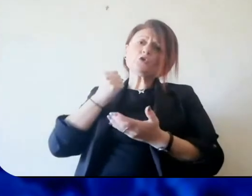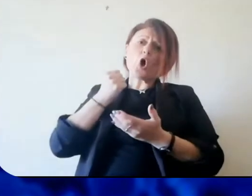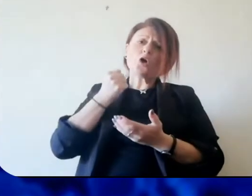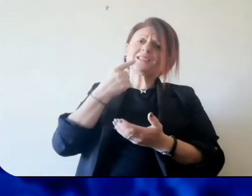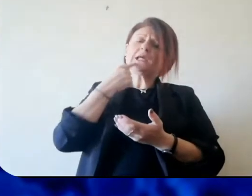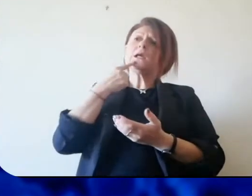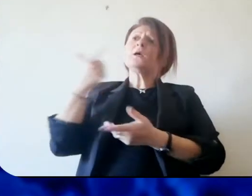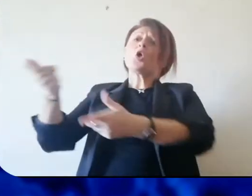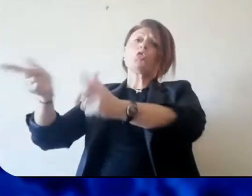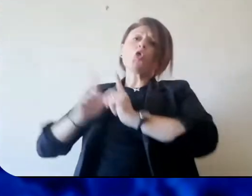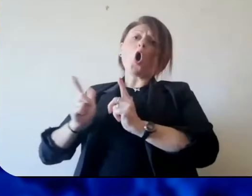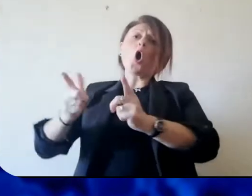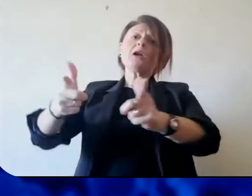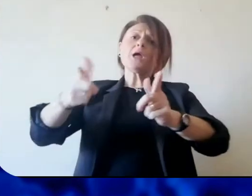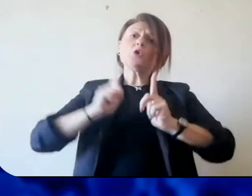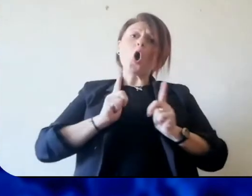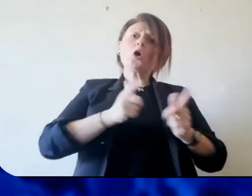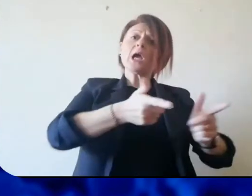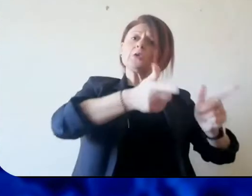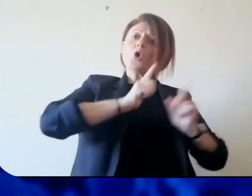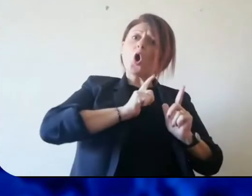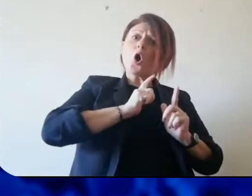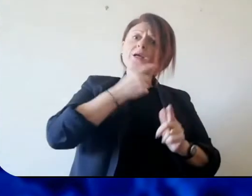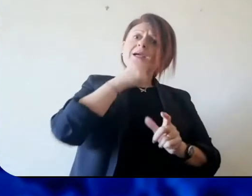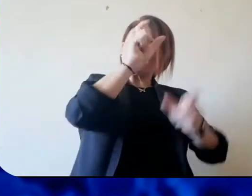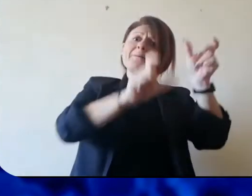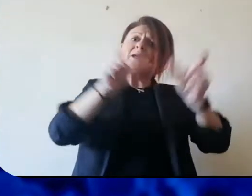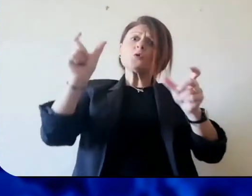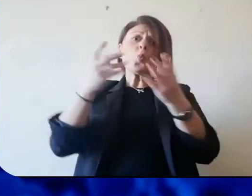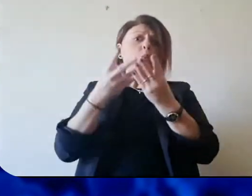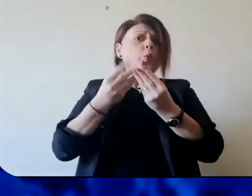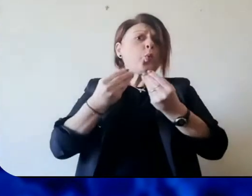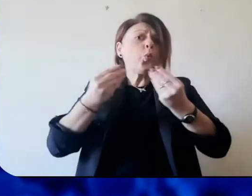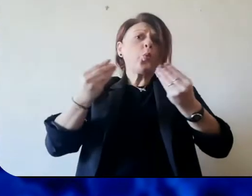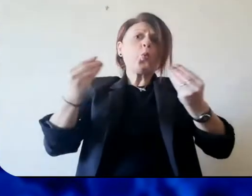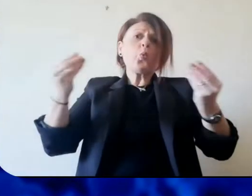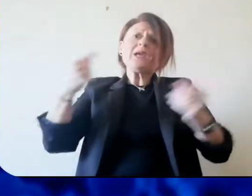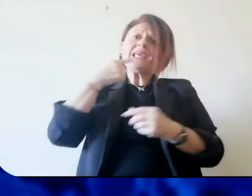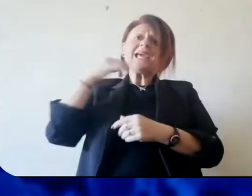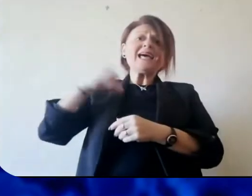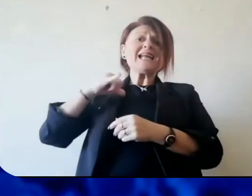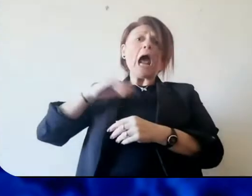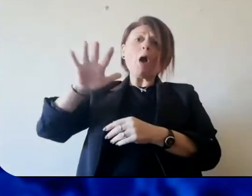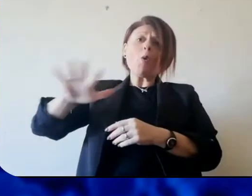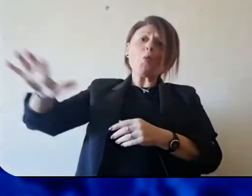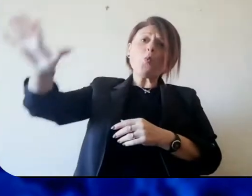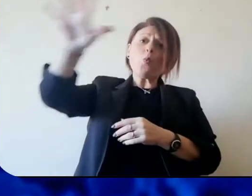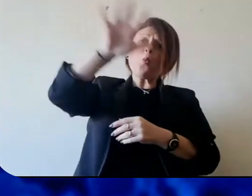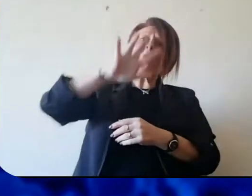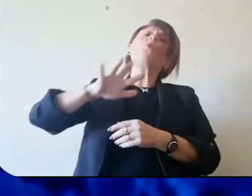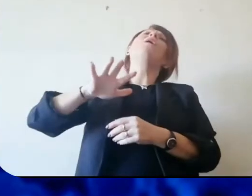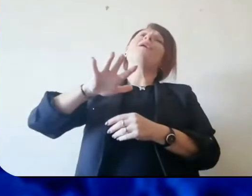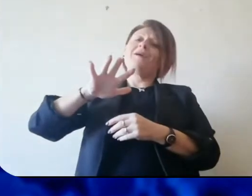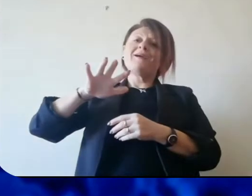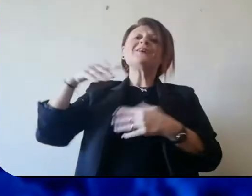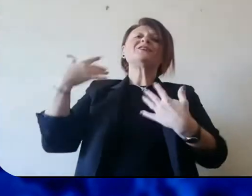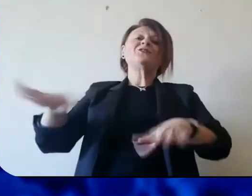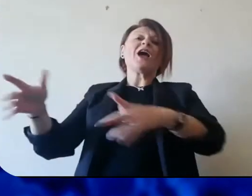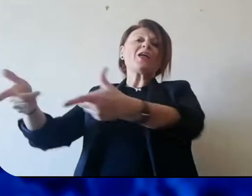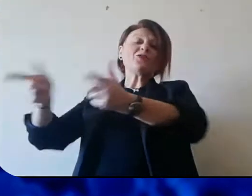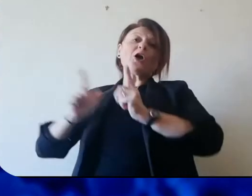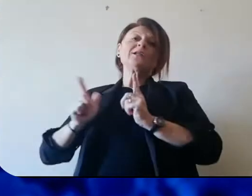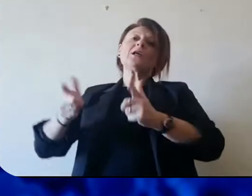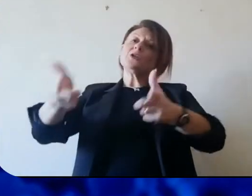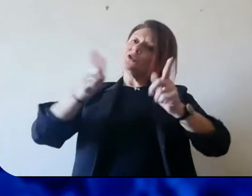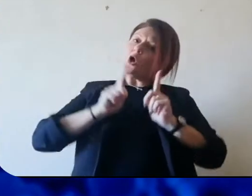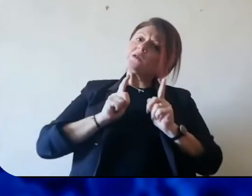acquisendo, le risorse economiche tramite le donazioni, le erogazioni liberali che stanno pervenendo veramente in gran quantità da parte di ragusani